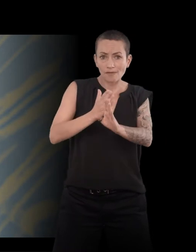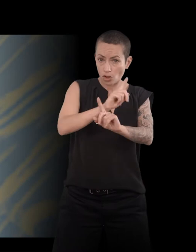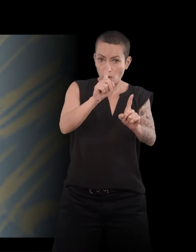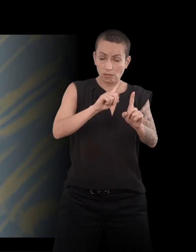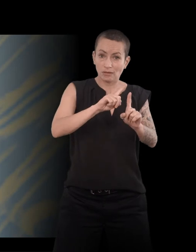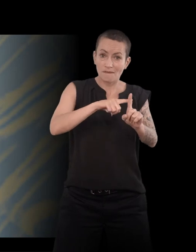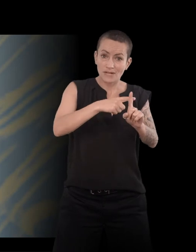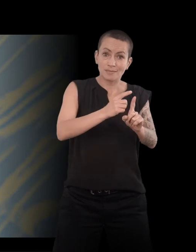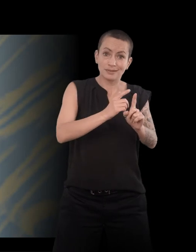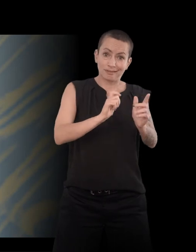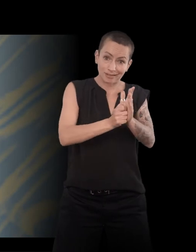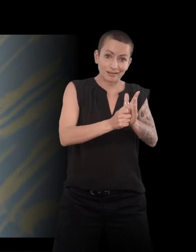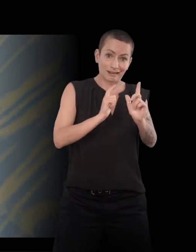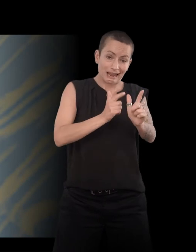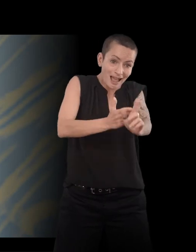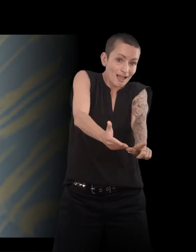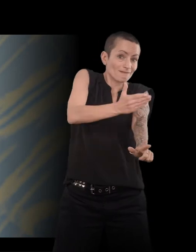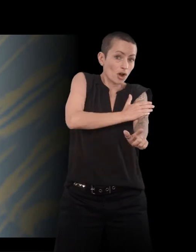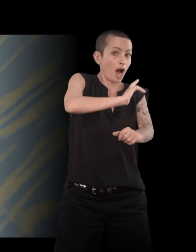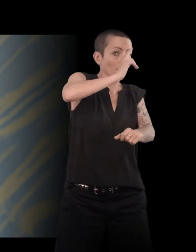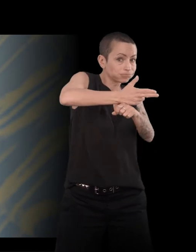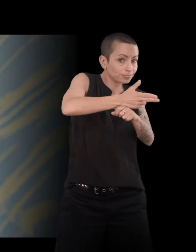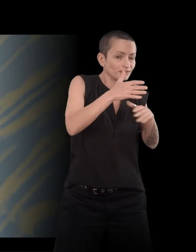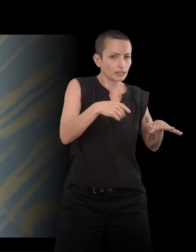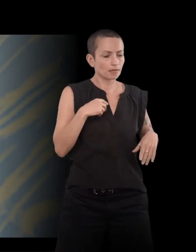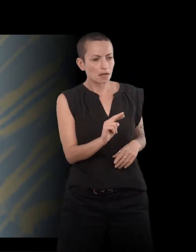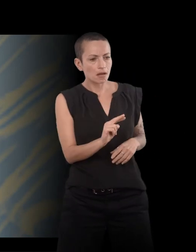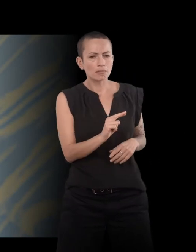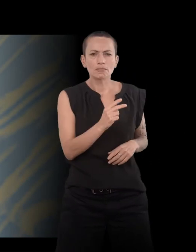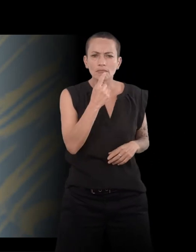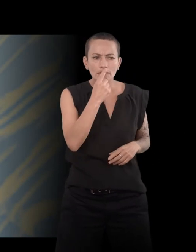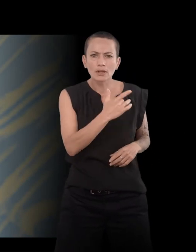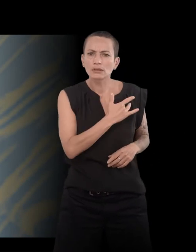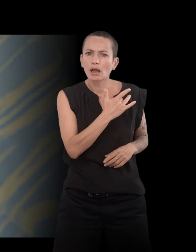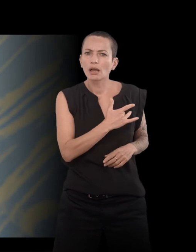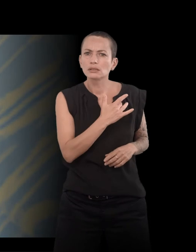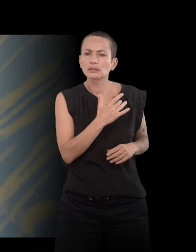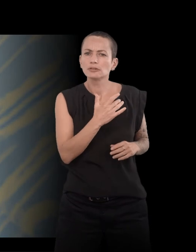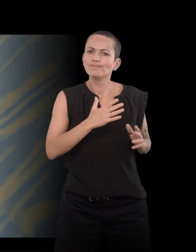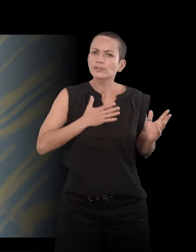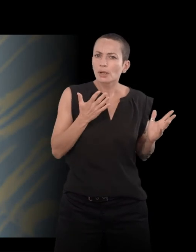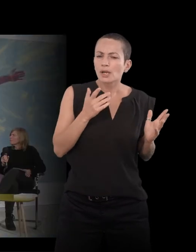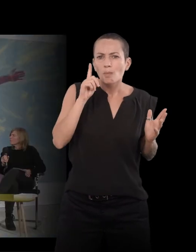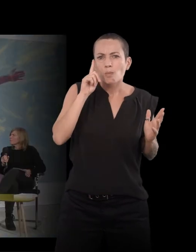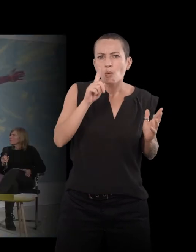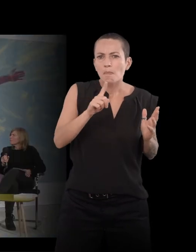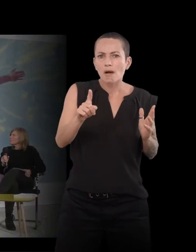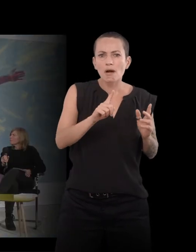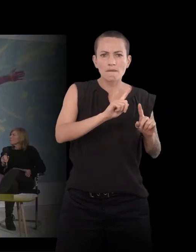'intéressait. Et je me suis dit, j'aimerais bien alterner, faire des documentaires aussi. Mais à cette époque, on ne faisait pas de